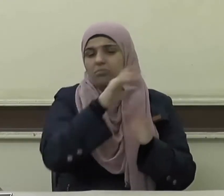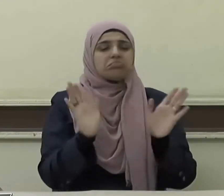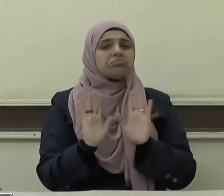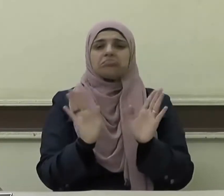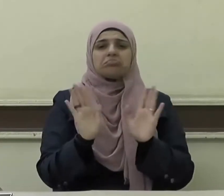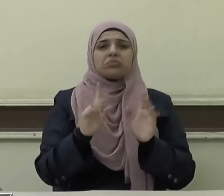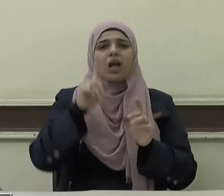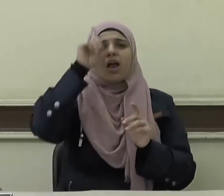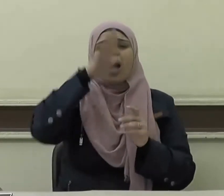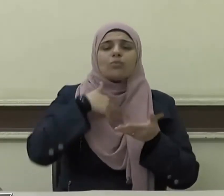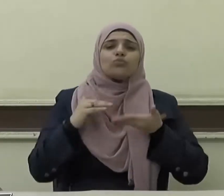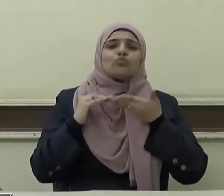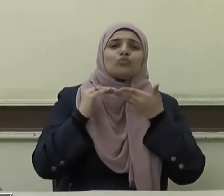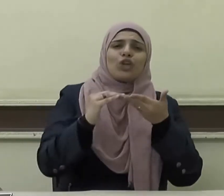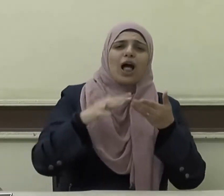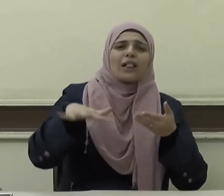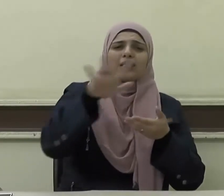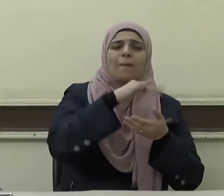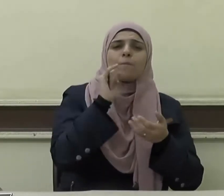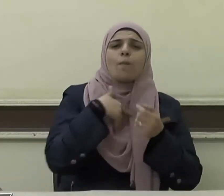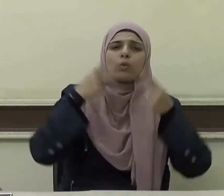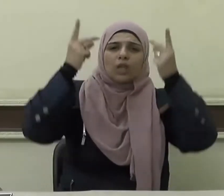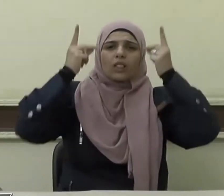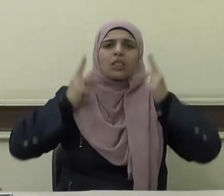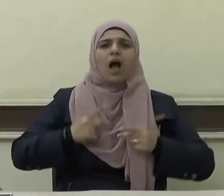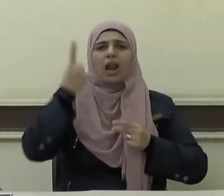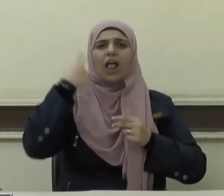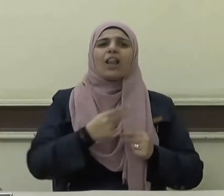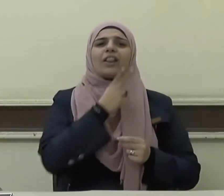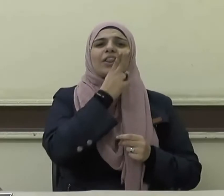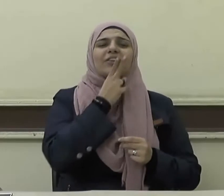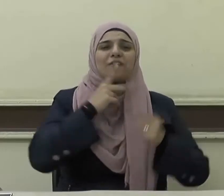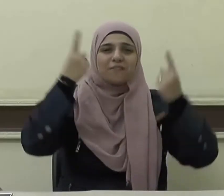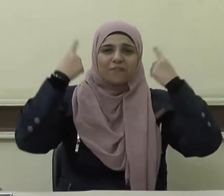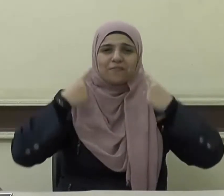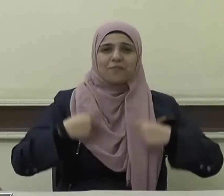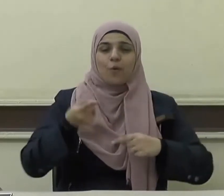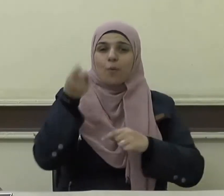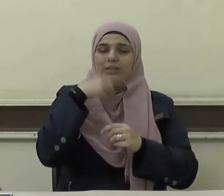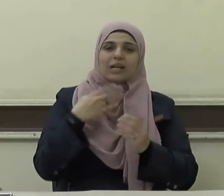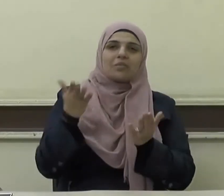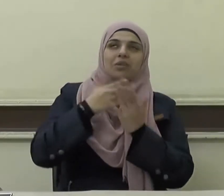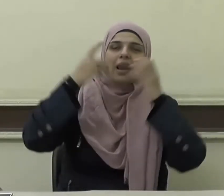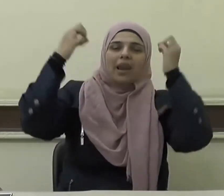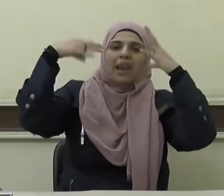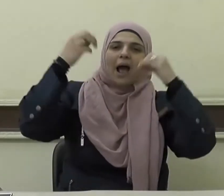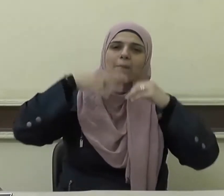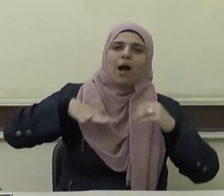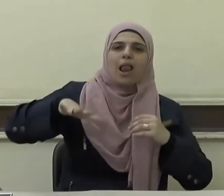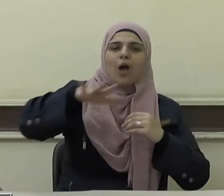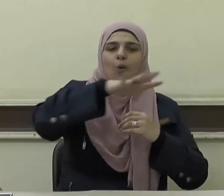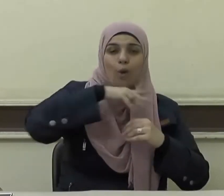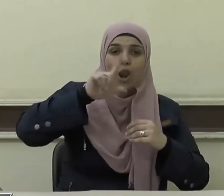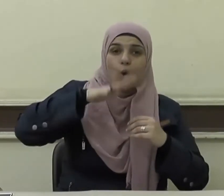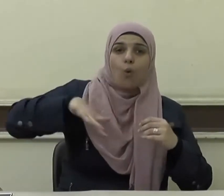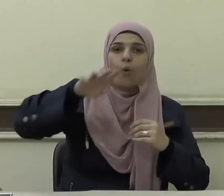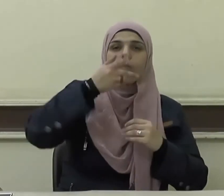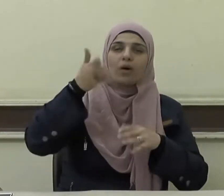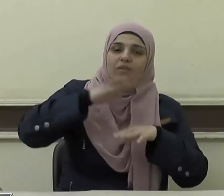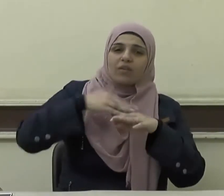ولكن يريد ليطهركم وليتم نعمته عليكم لعلكم